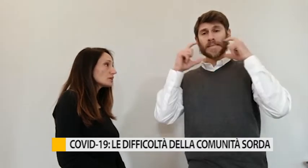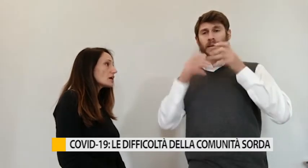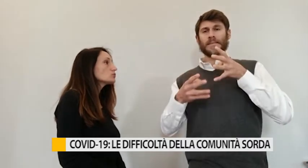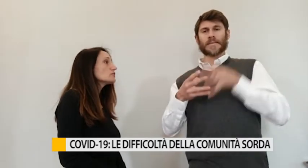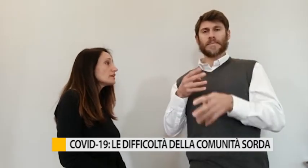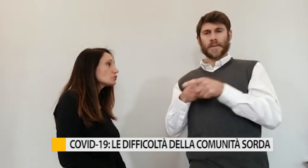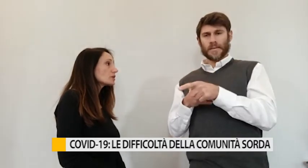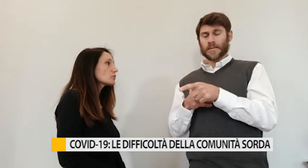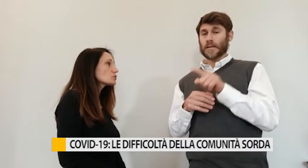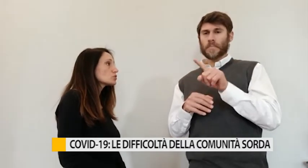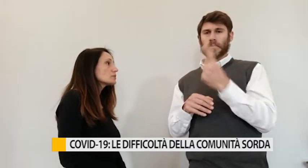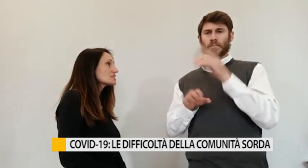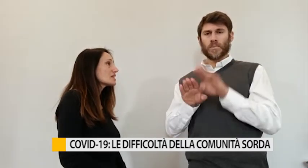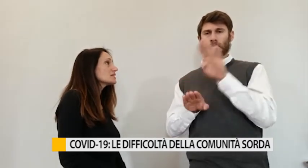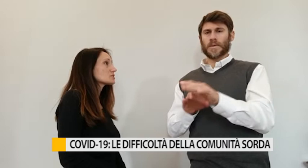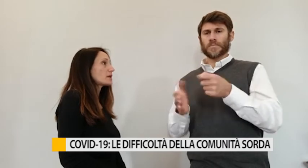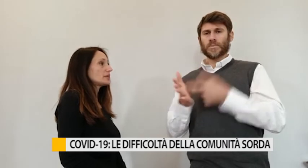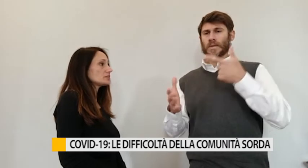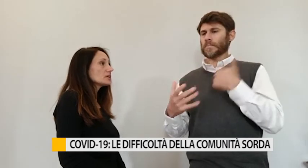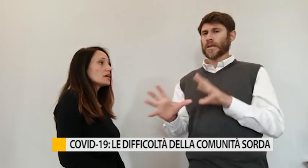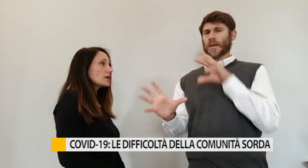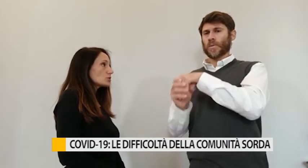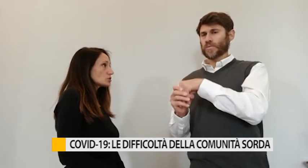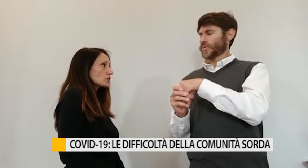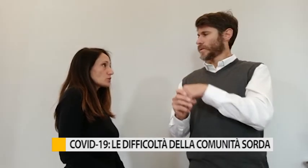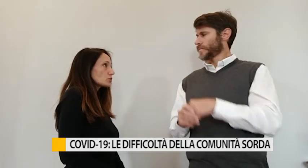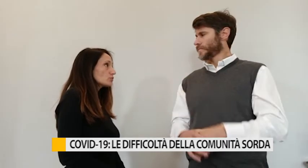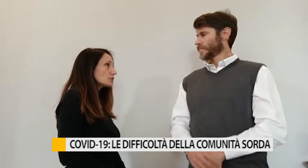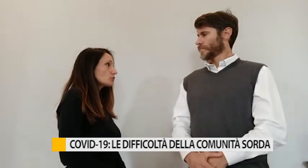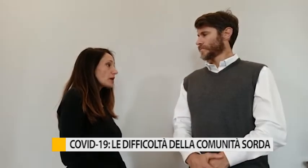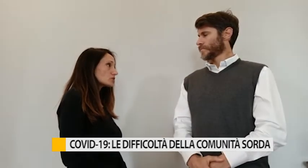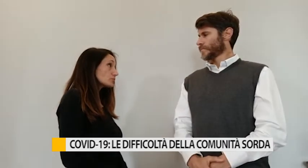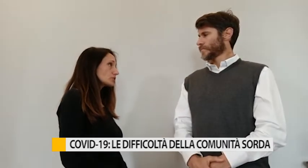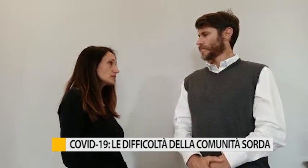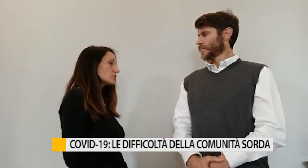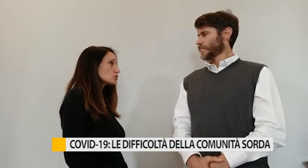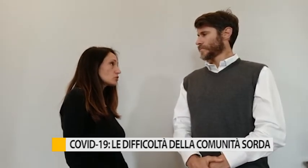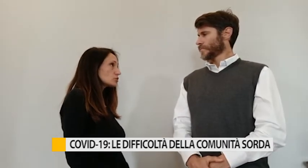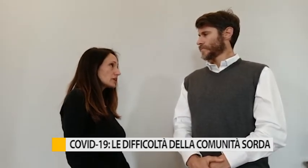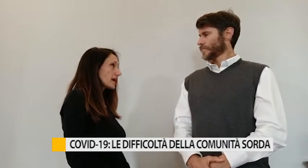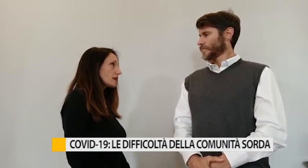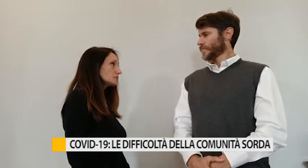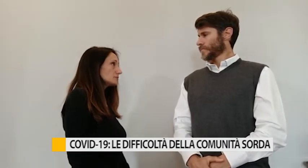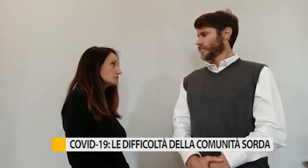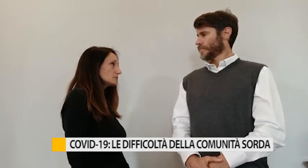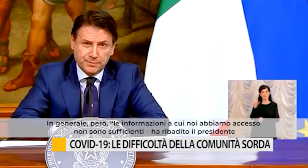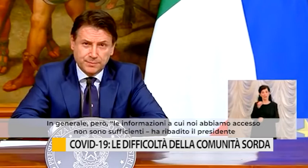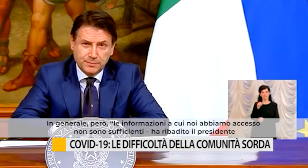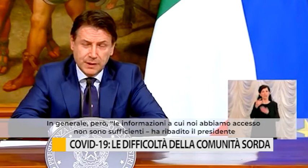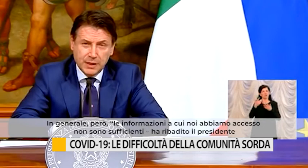ad un evento per la promozione di mascherine trasparenti e questo è per noi un primo passo importante verso l'inclusione reale. In generale,